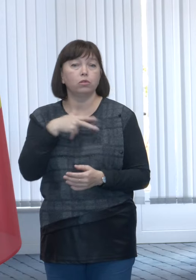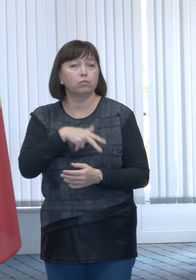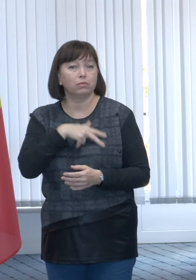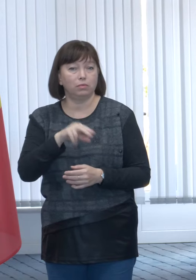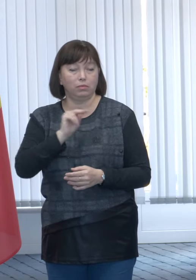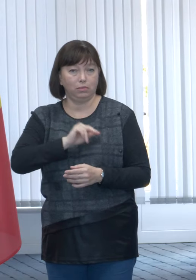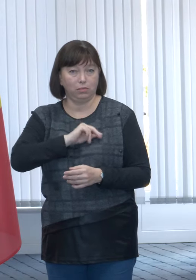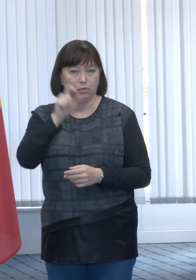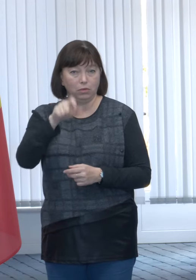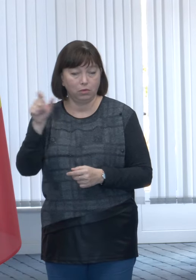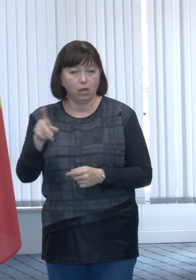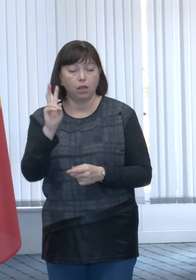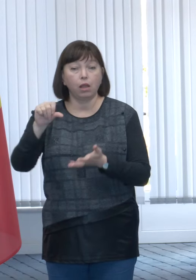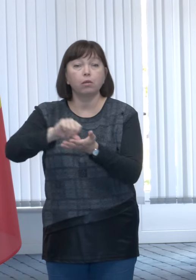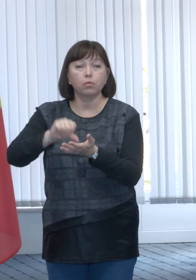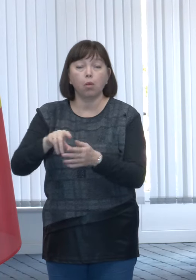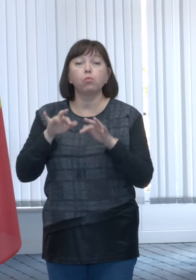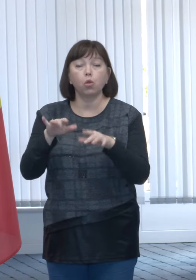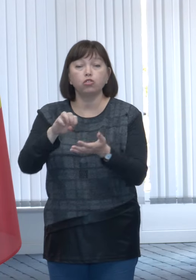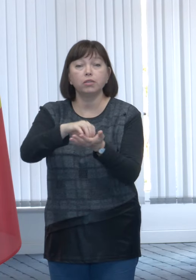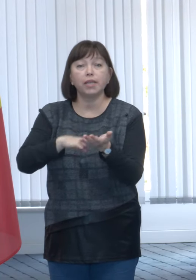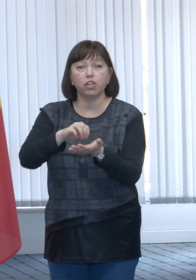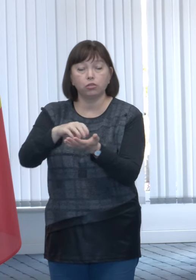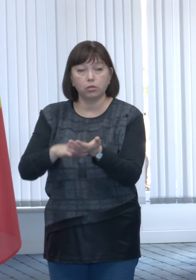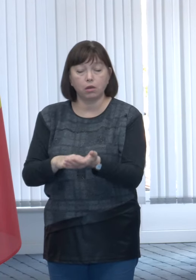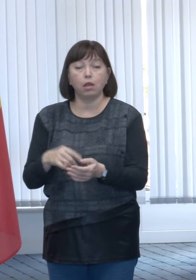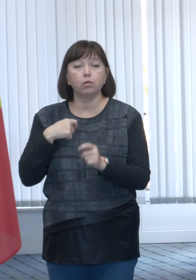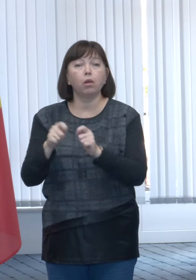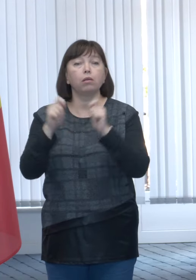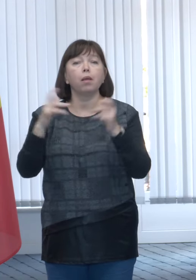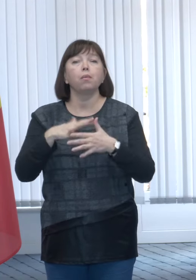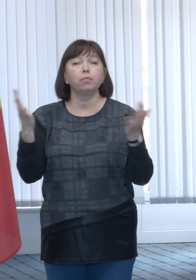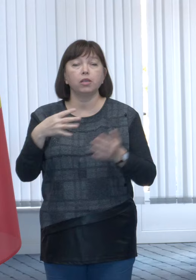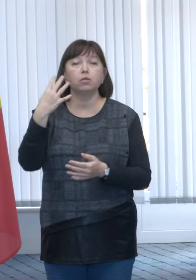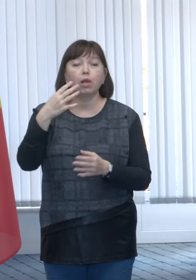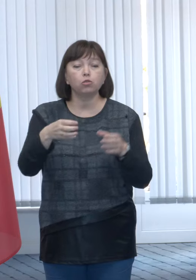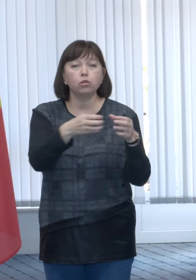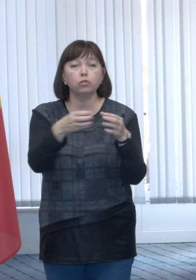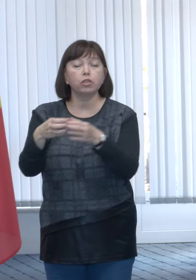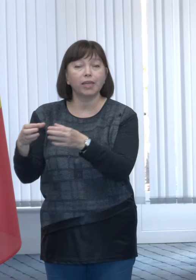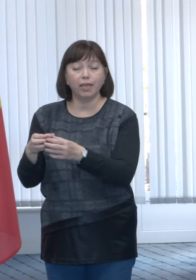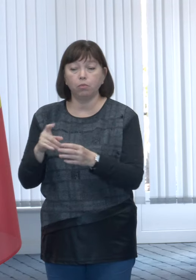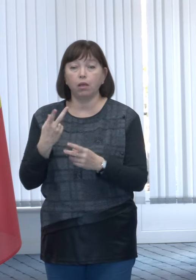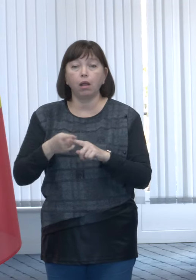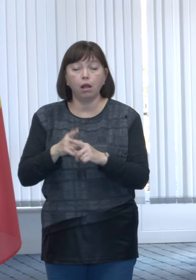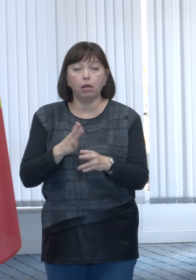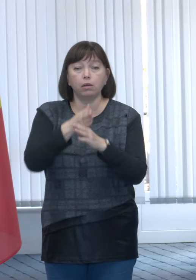sociali implicați în procesul de registrare, am creat peste 40 de echipe mobile care